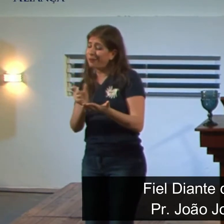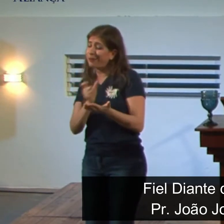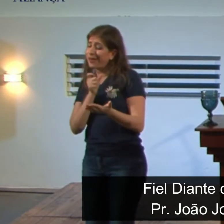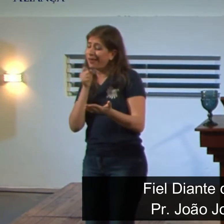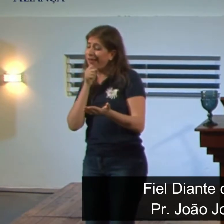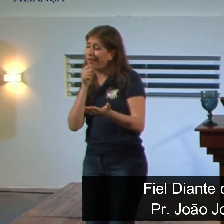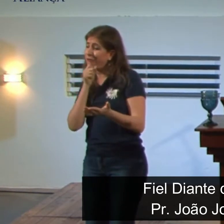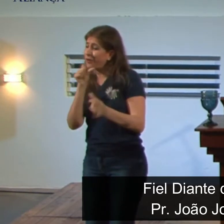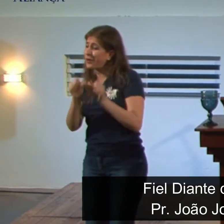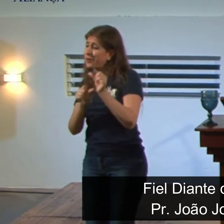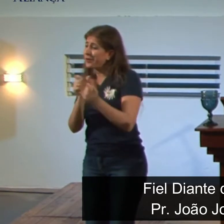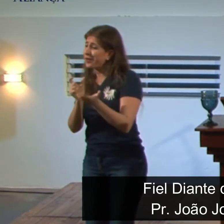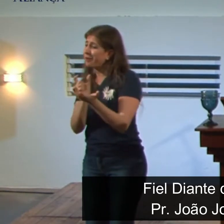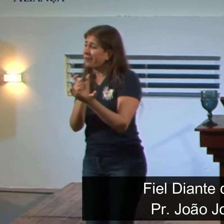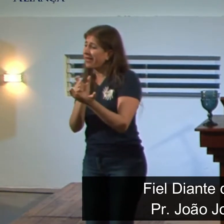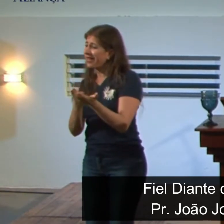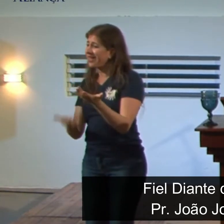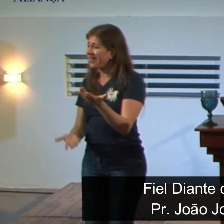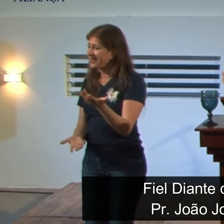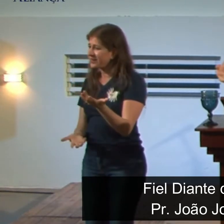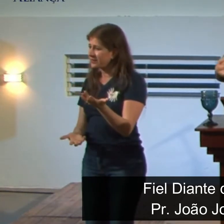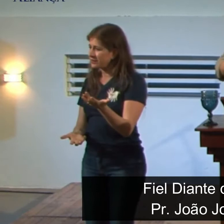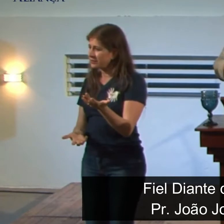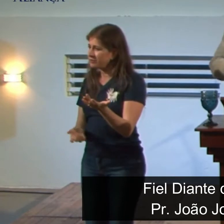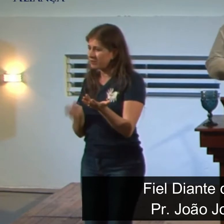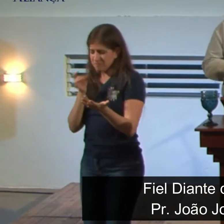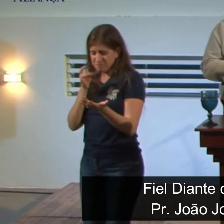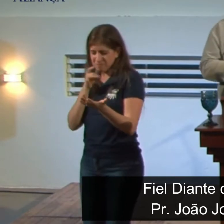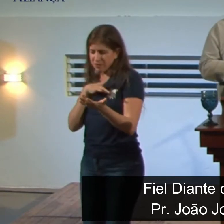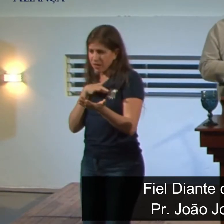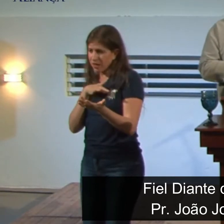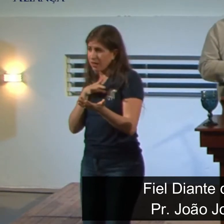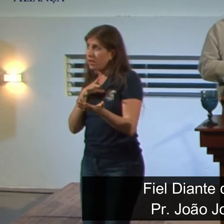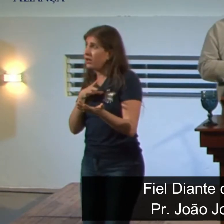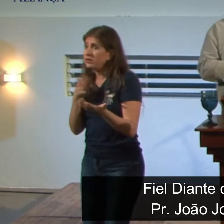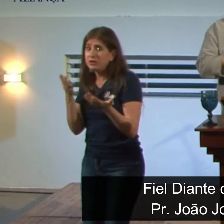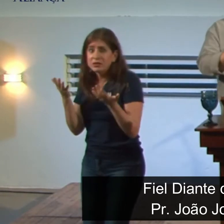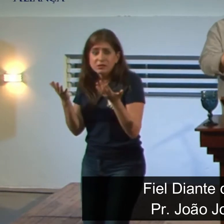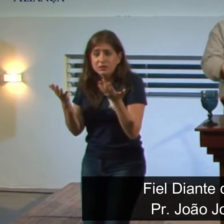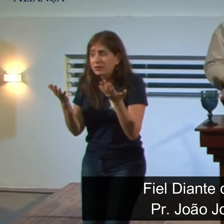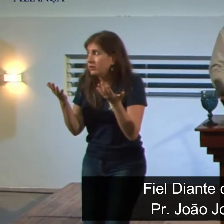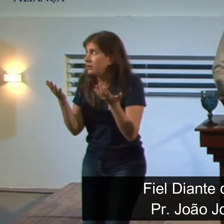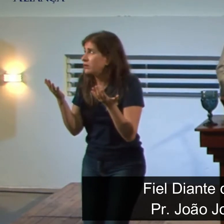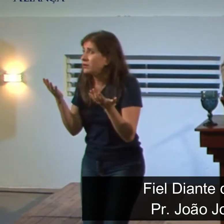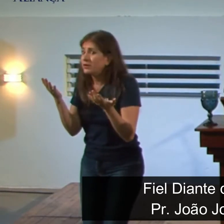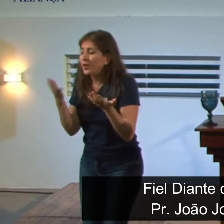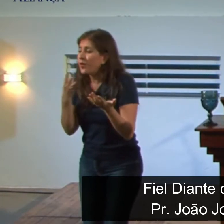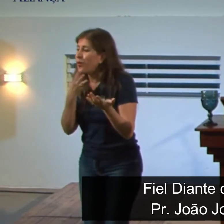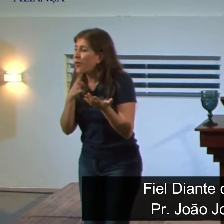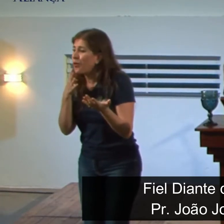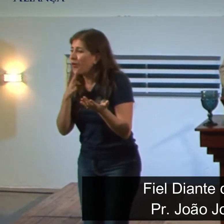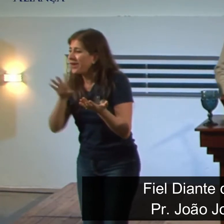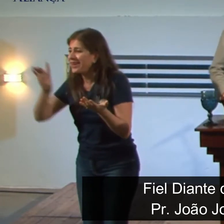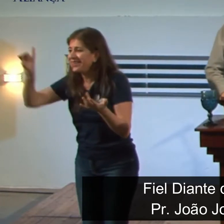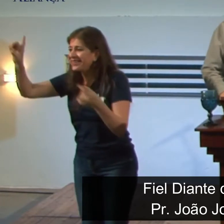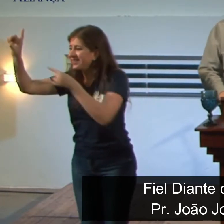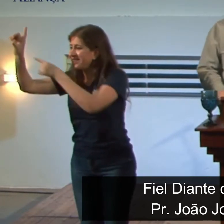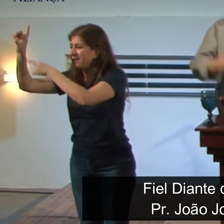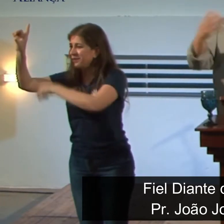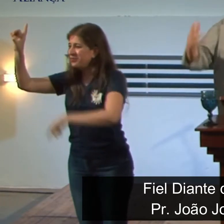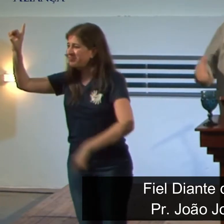sementinha do mal, para pegar os incautos, para pegar os que não conhecem o seu Deus,